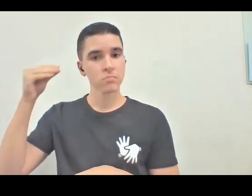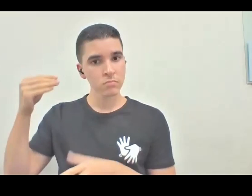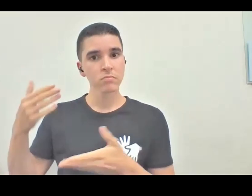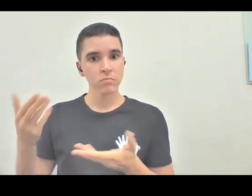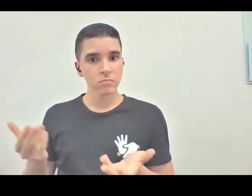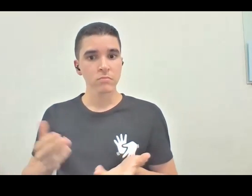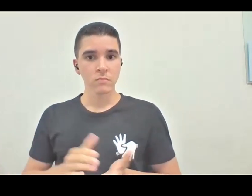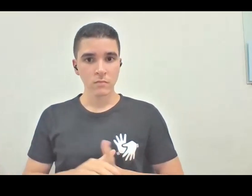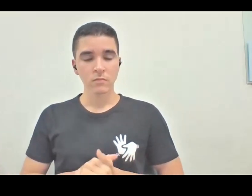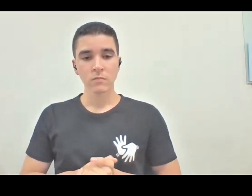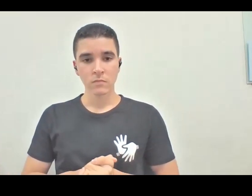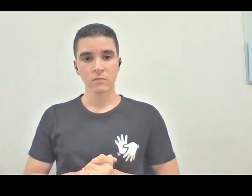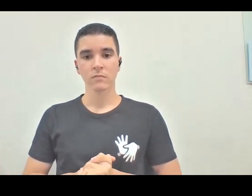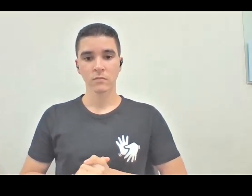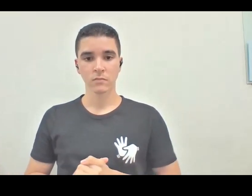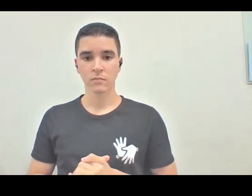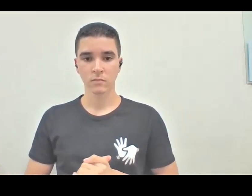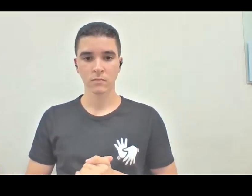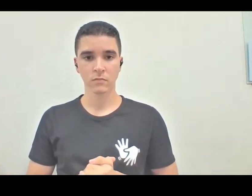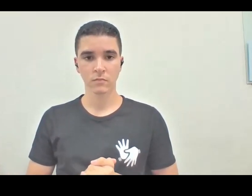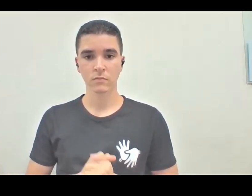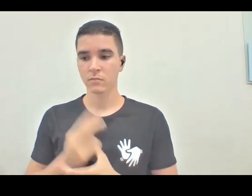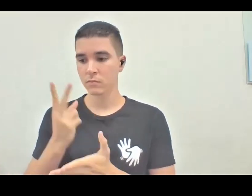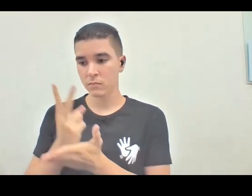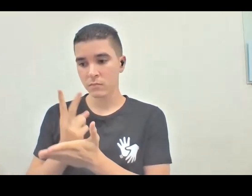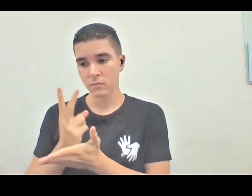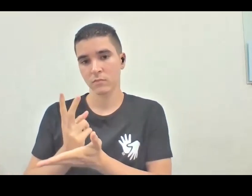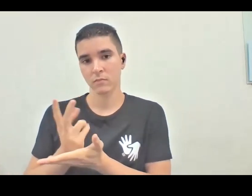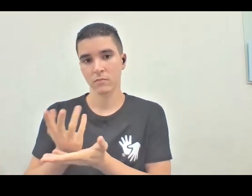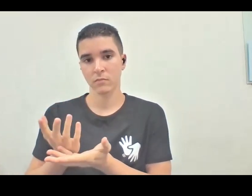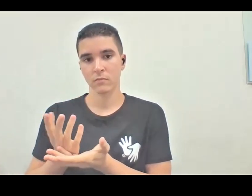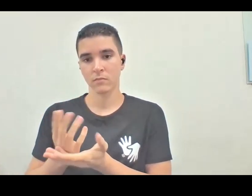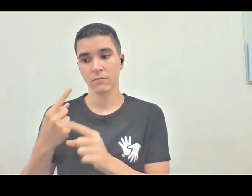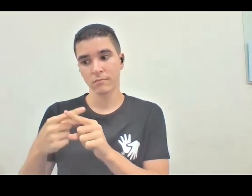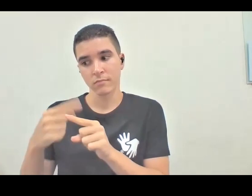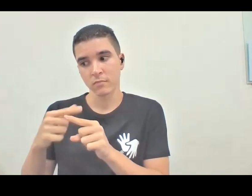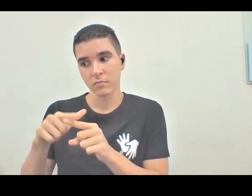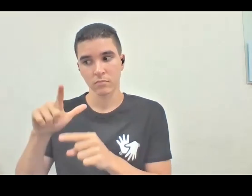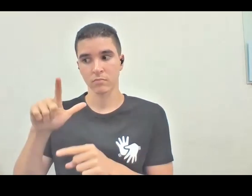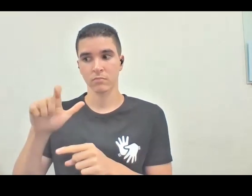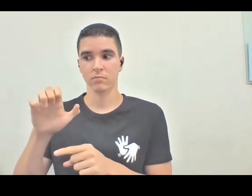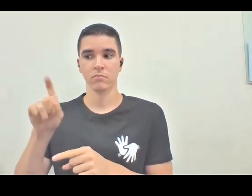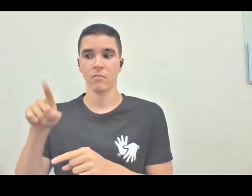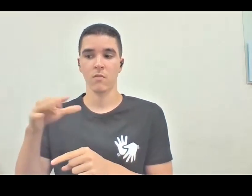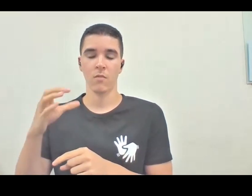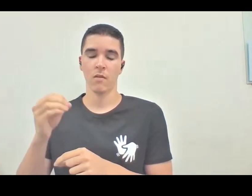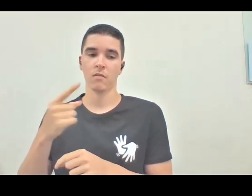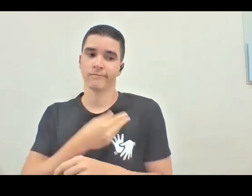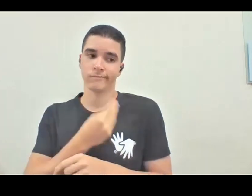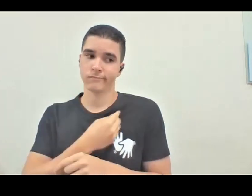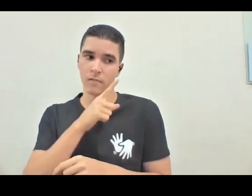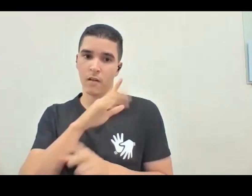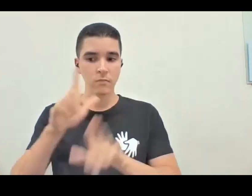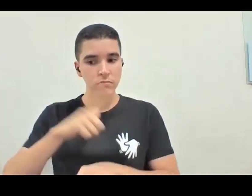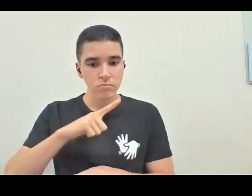exatamente anteriormente, né, quer dizer, ele continuou, de certa forma, e o Léo não está mais lá, mas ele tem uma área de acessibilidade,